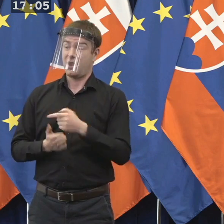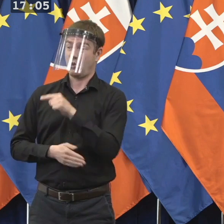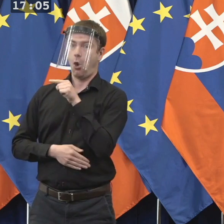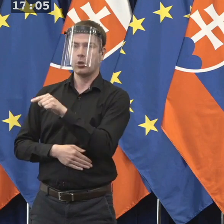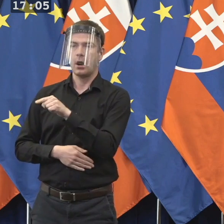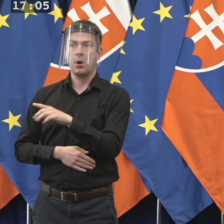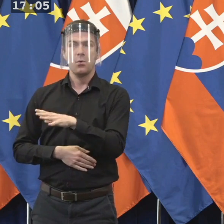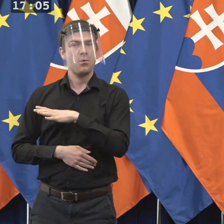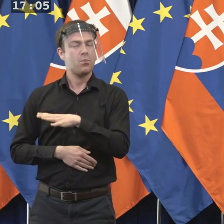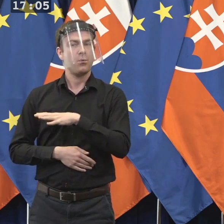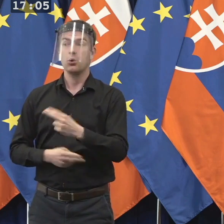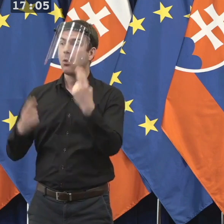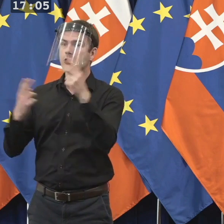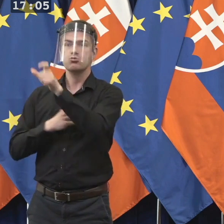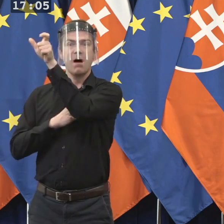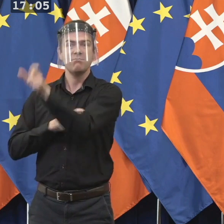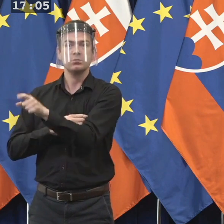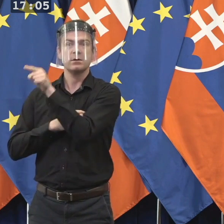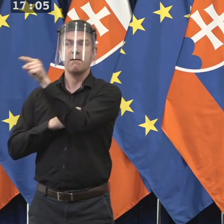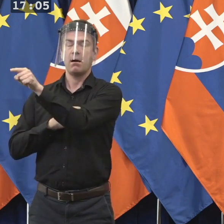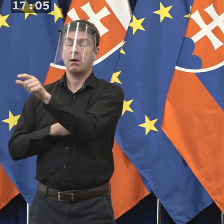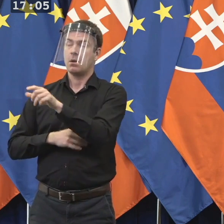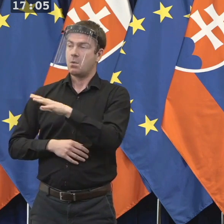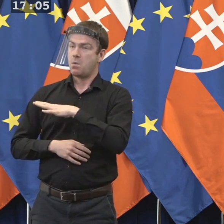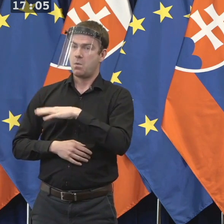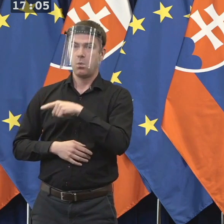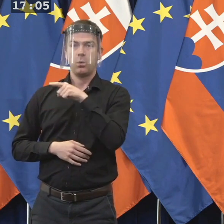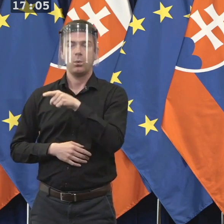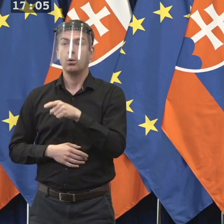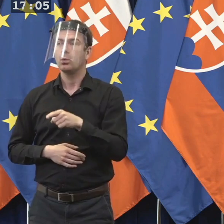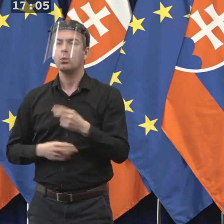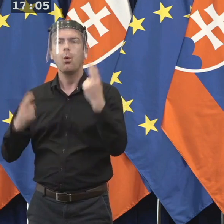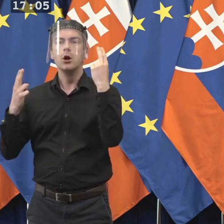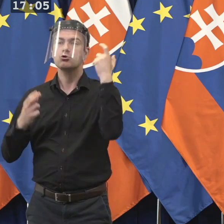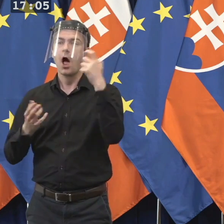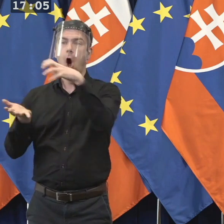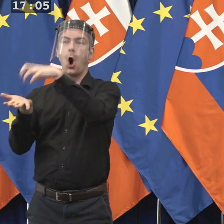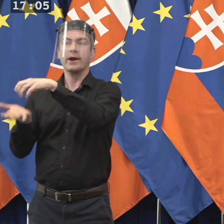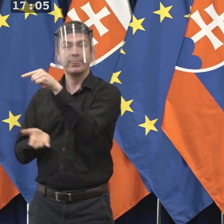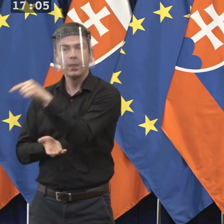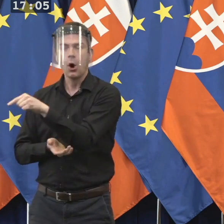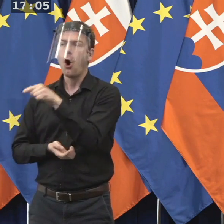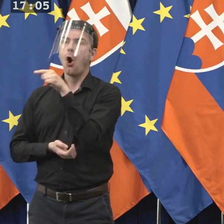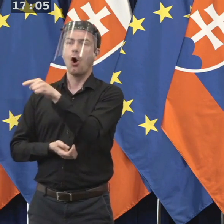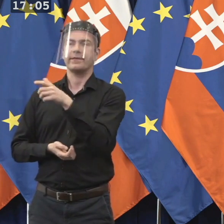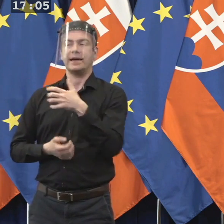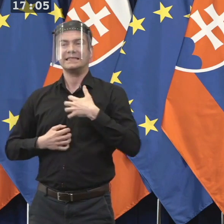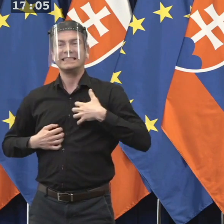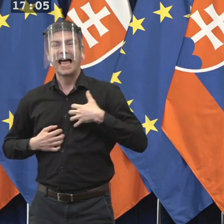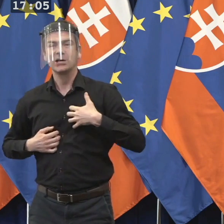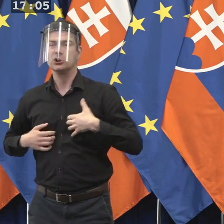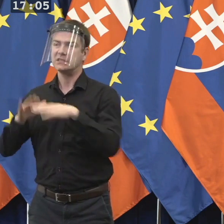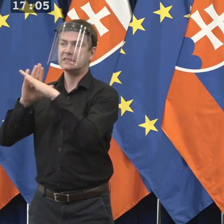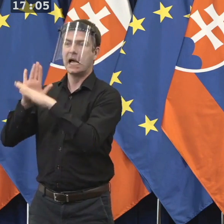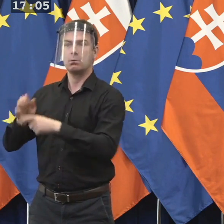vysoko postavený v tak kľúčovej inštitúcii sa snaží potlačiť ducha tohto zákona a doslova